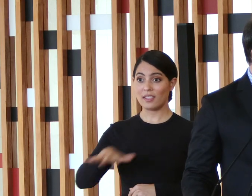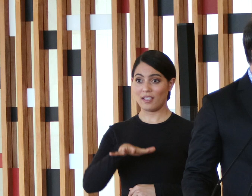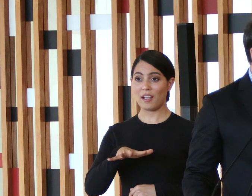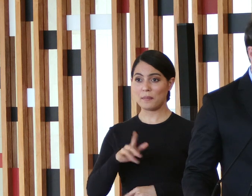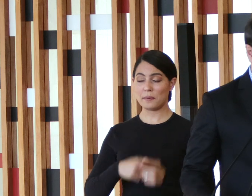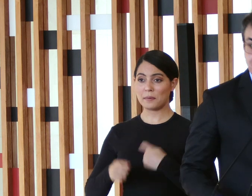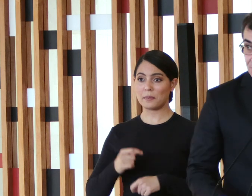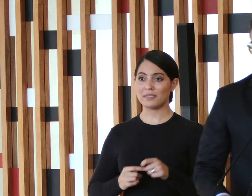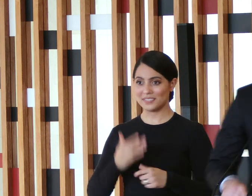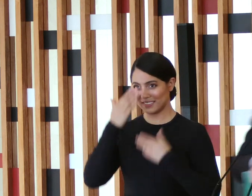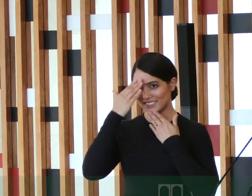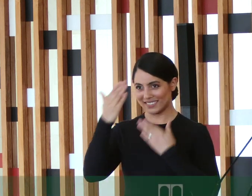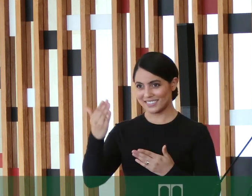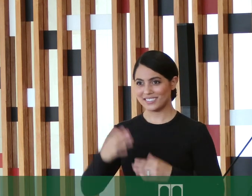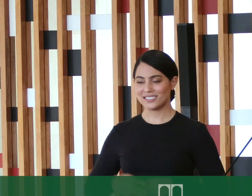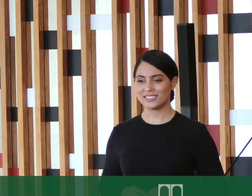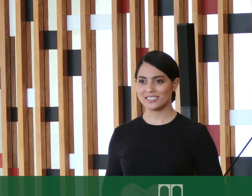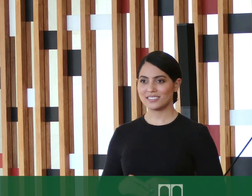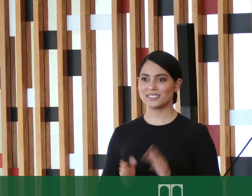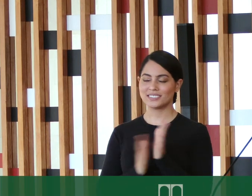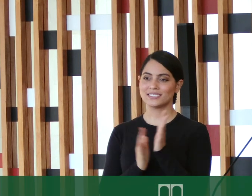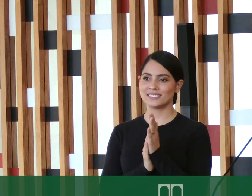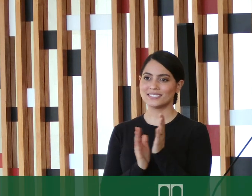nacional. Muito obrigado. Muito obrigado. Obrigado.